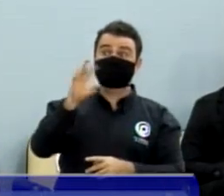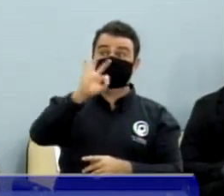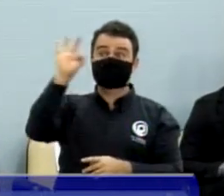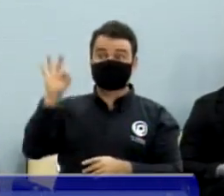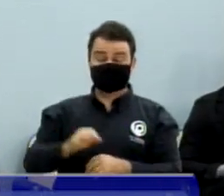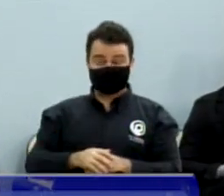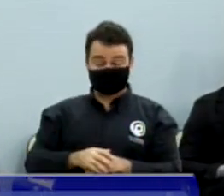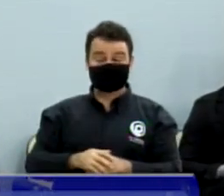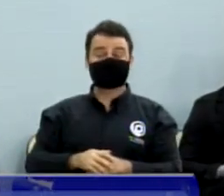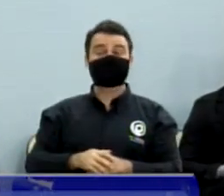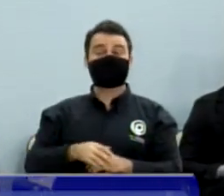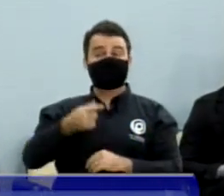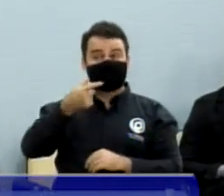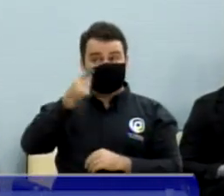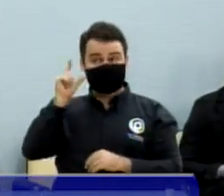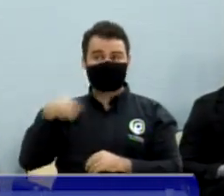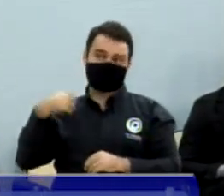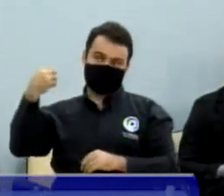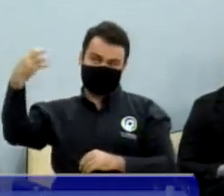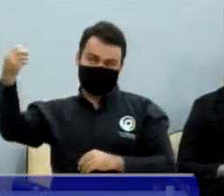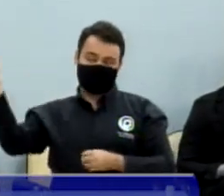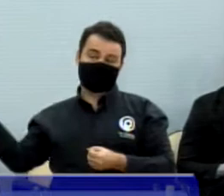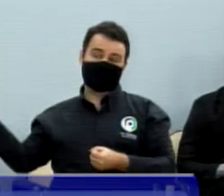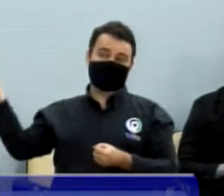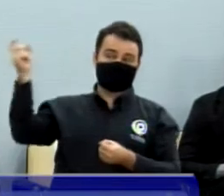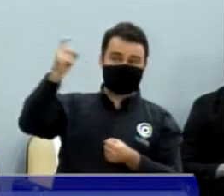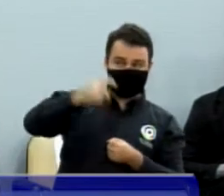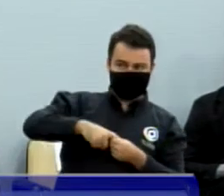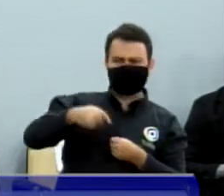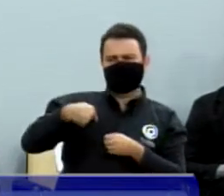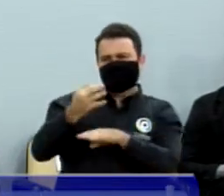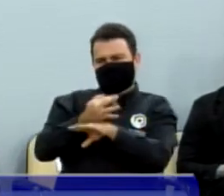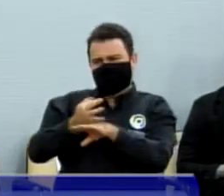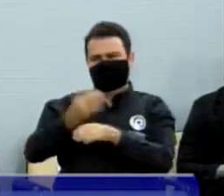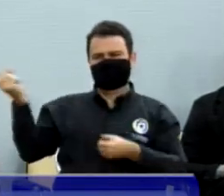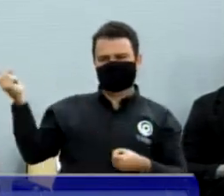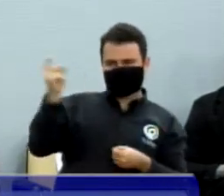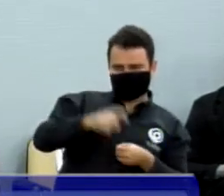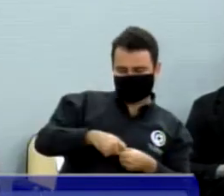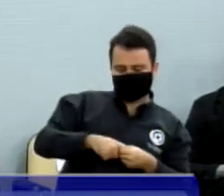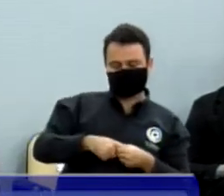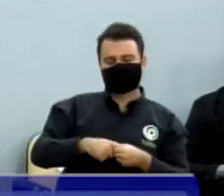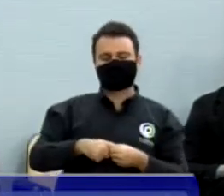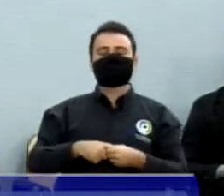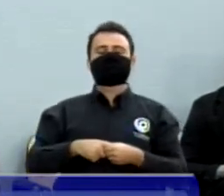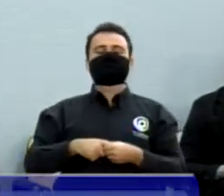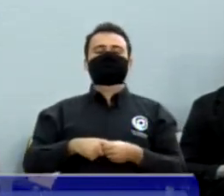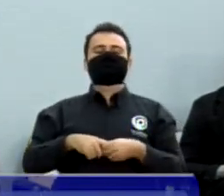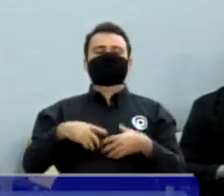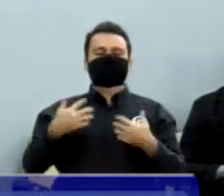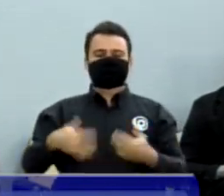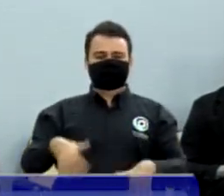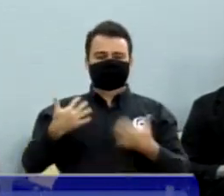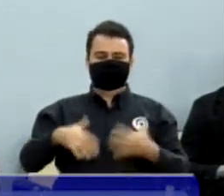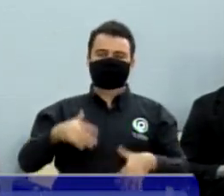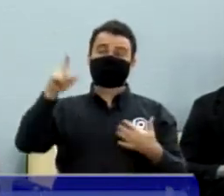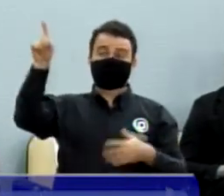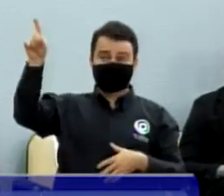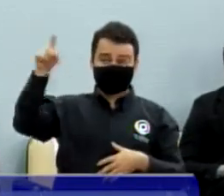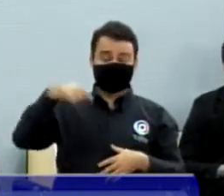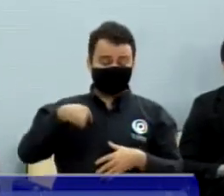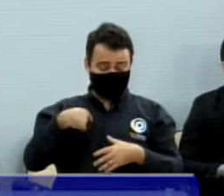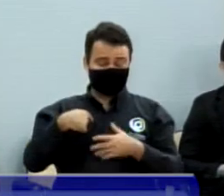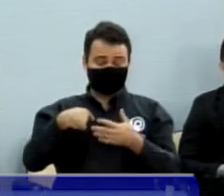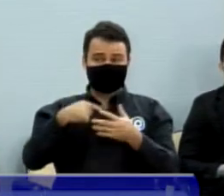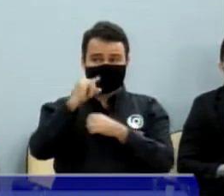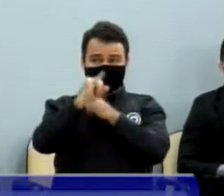cheguei ontem à noite, mas mesmo de férias, a gente acompanhando o noticiário de Rio Preto. E de onde eu estava, eu gravei um